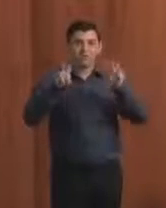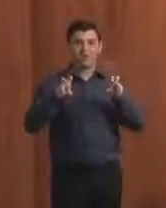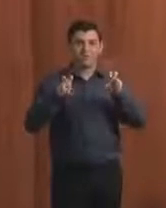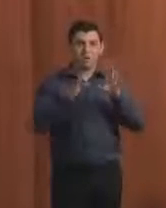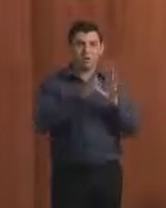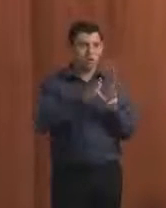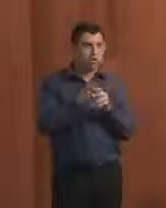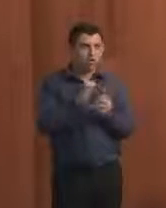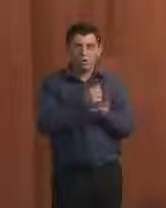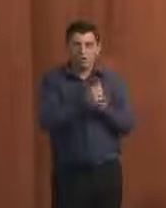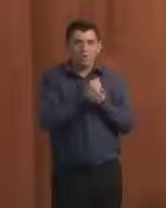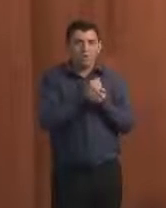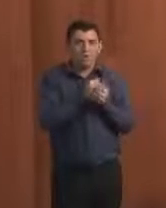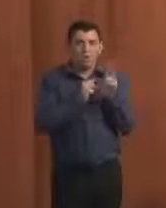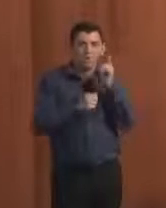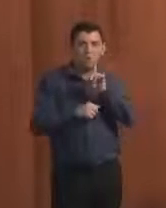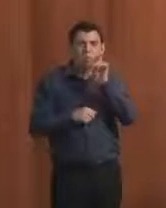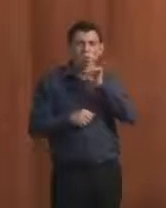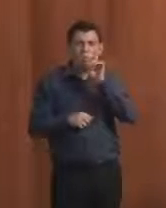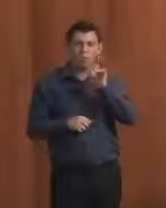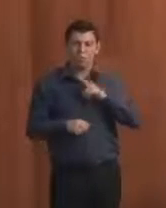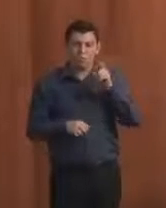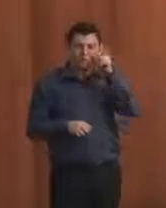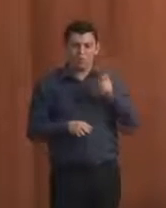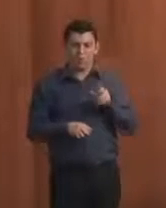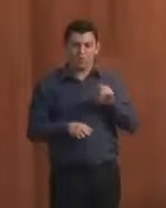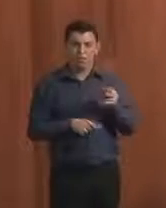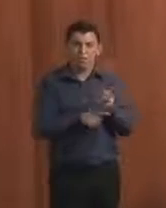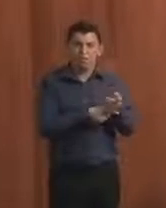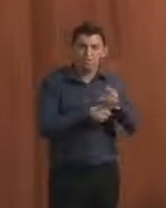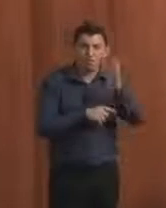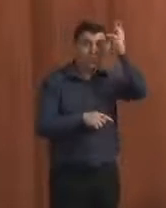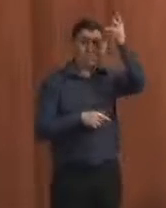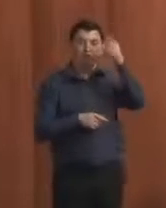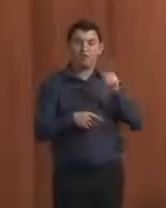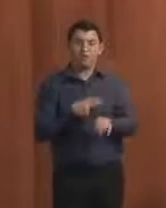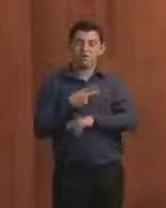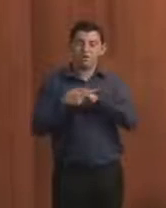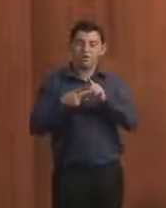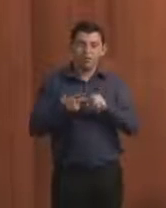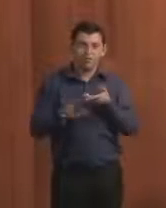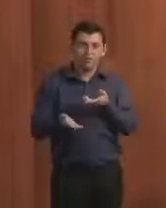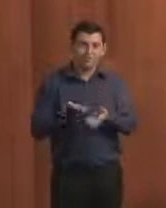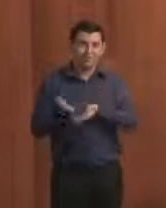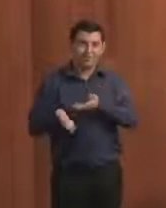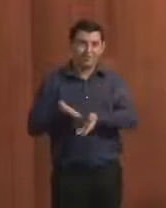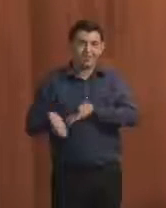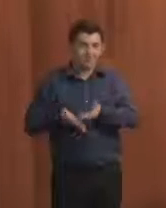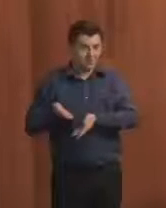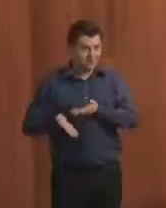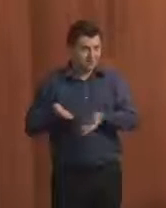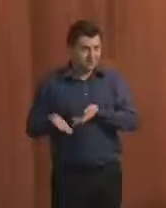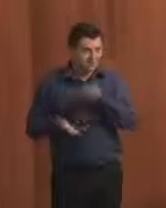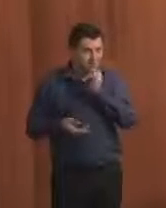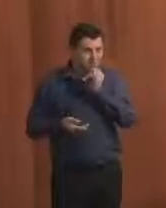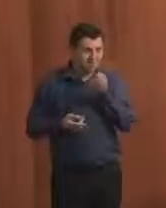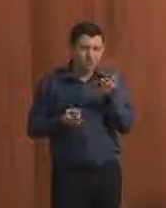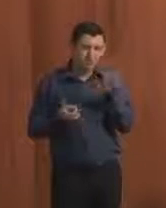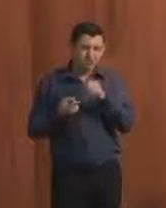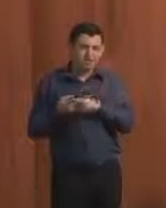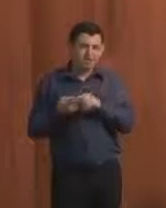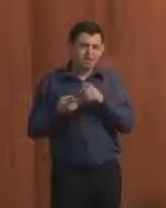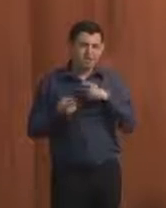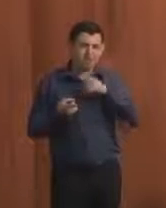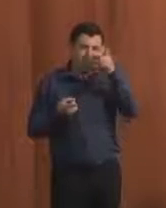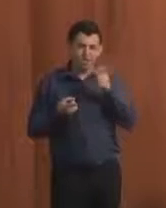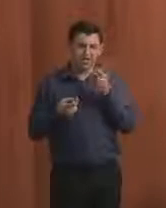pessoas saibam e tenham interesse e vão atrás disso. Em um segundo momento, capacitar. Então, a partir do momento que eu já tenho um interesse, como é que eu faço para